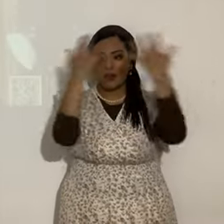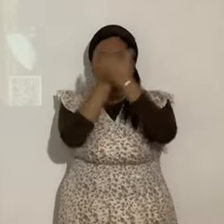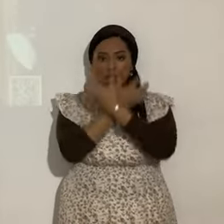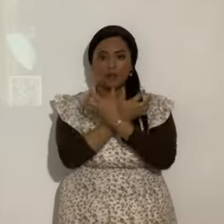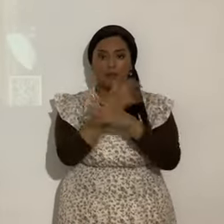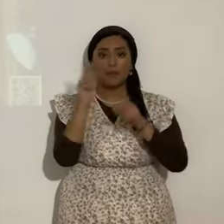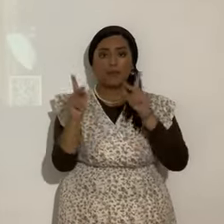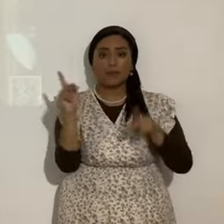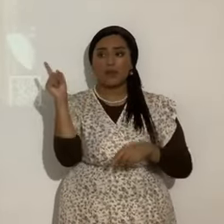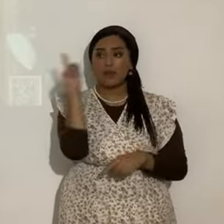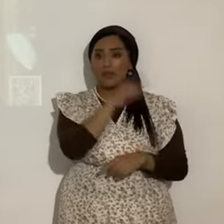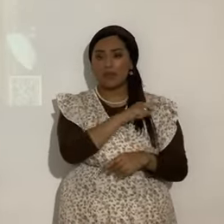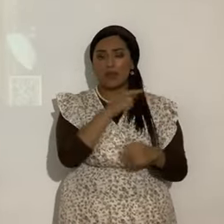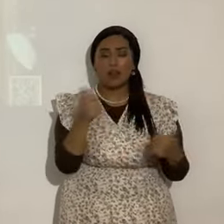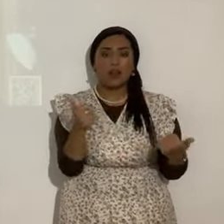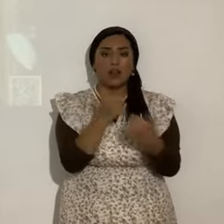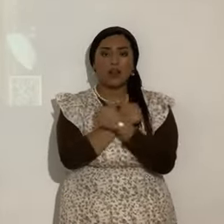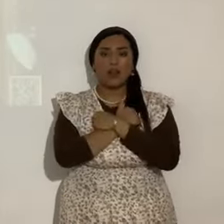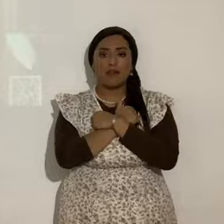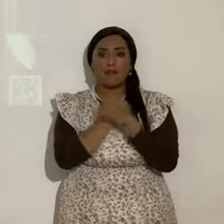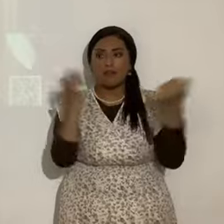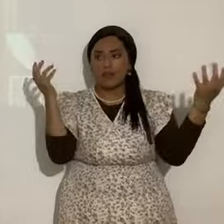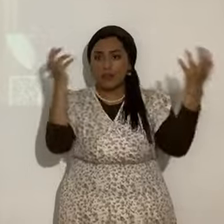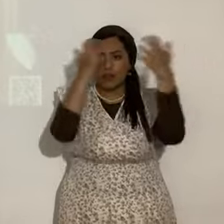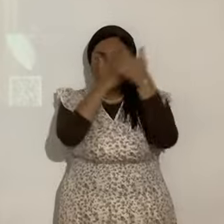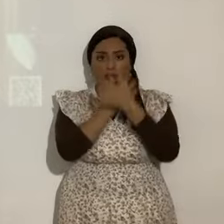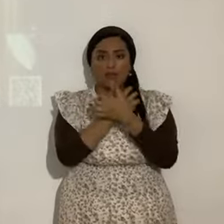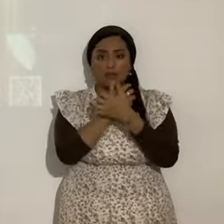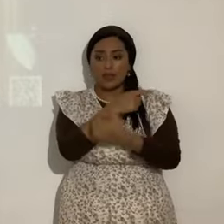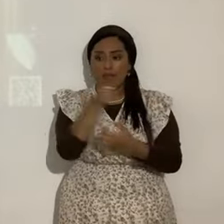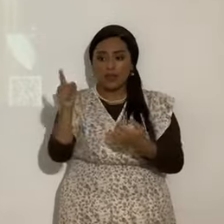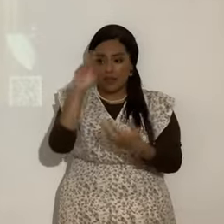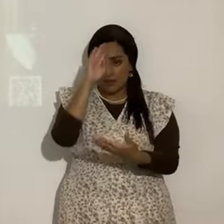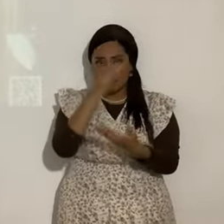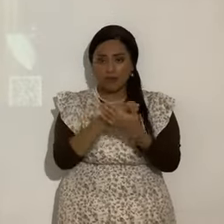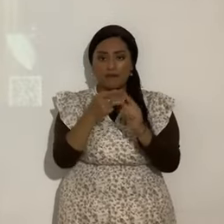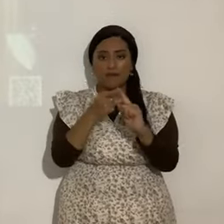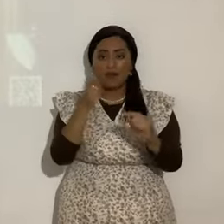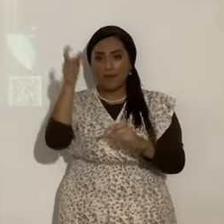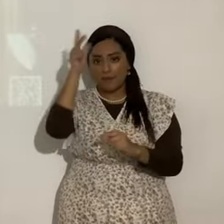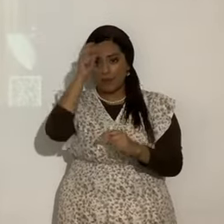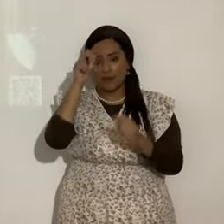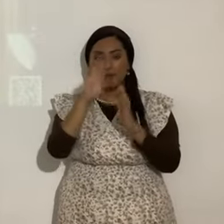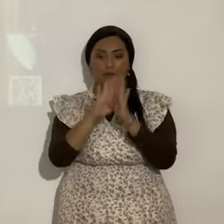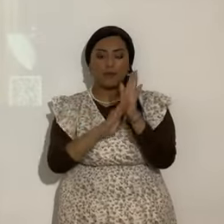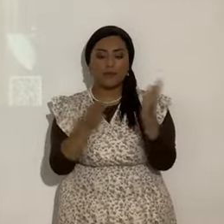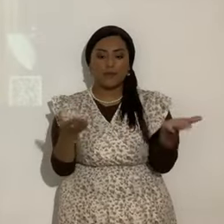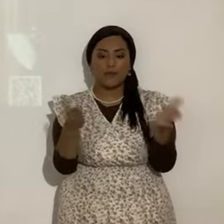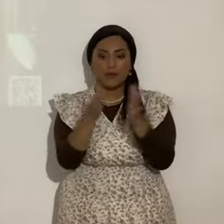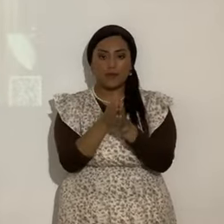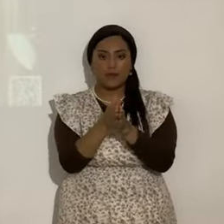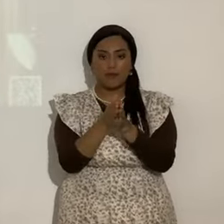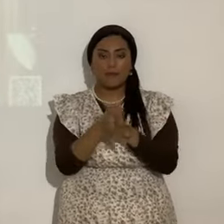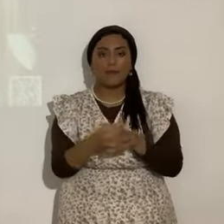mentirosos aman las tinieblas porque son hijos de Hasatán cierren su Biblia ahora vamos a